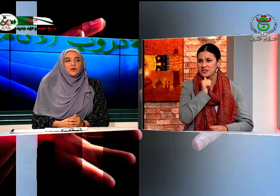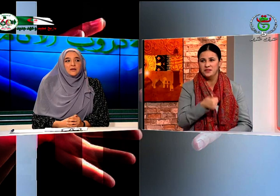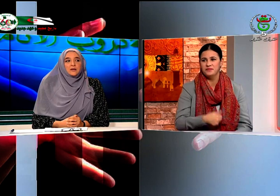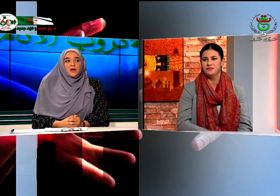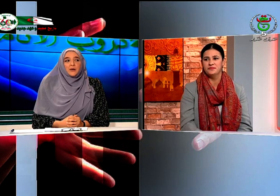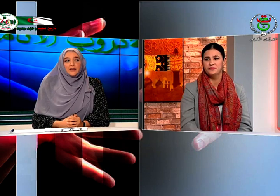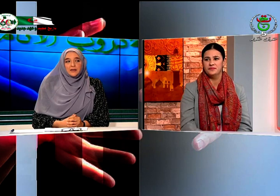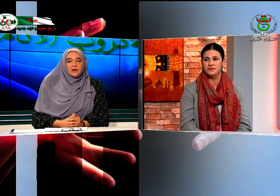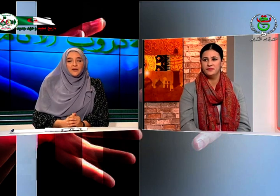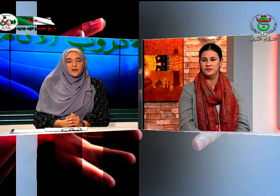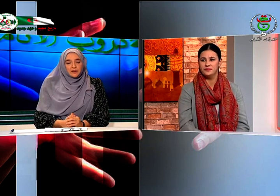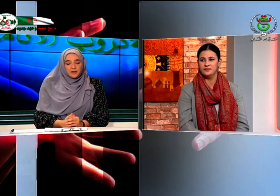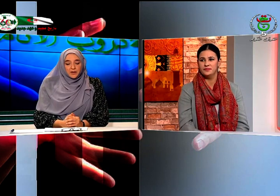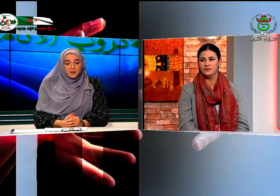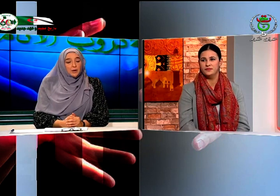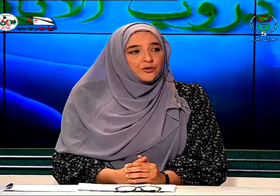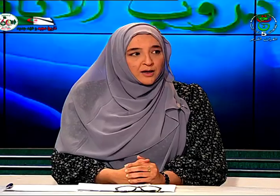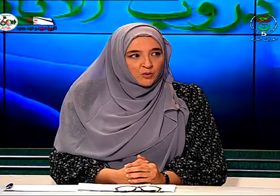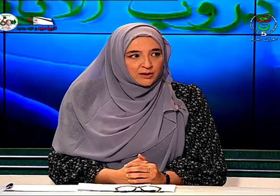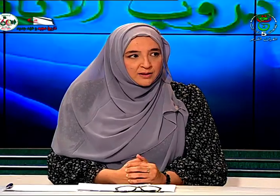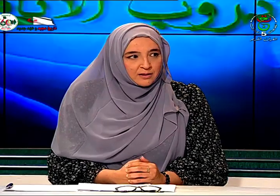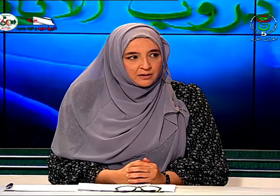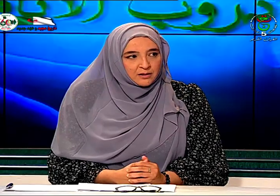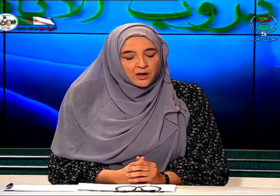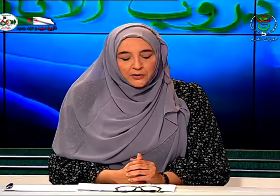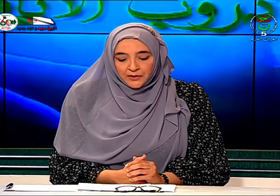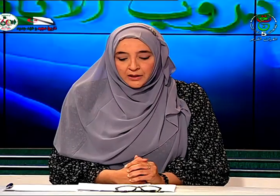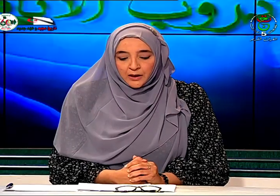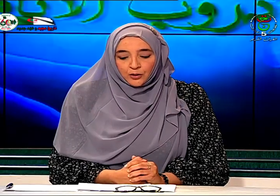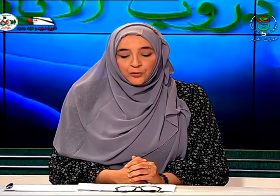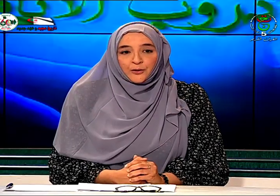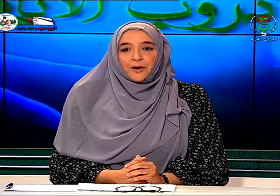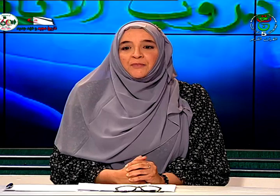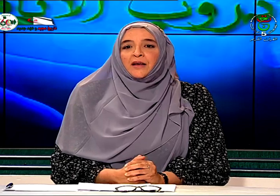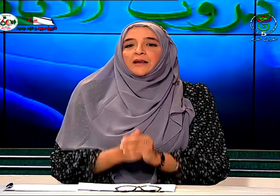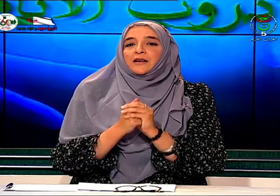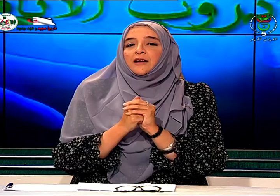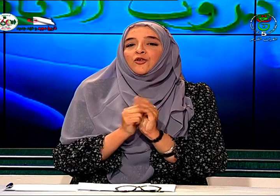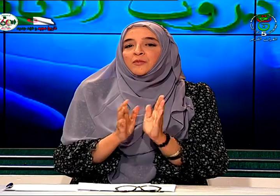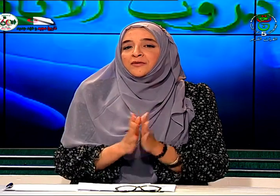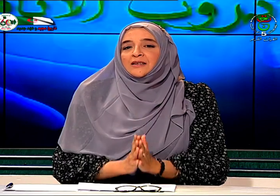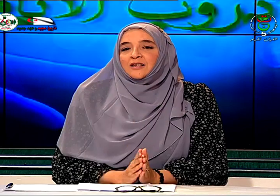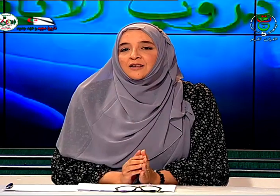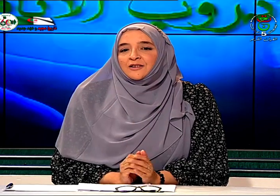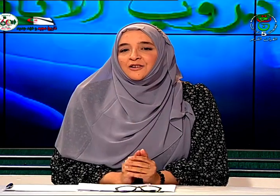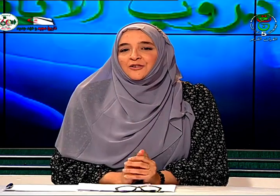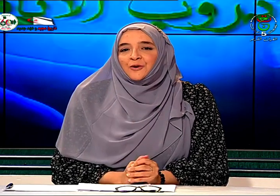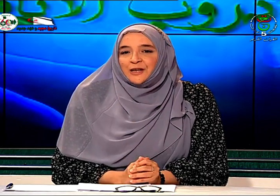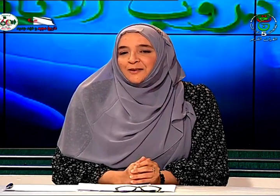المدرسة في تيليملي لم يكن هناك مختص في الأورتوفونيا نقوم بفاصل ونواصل بعد